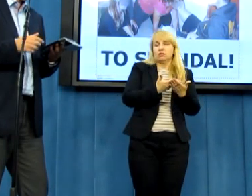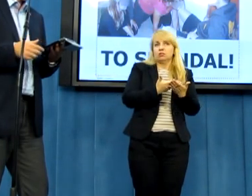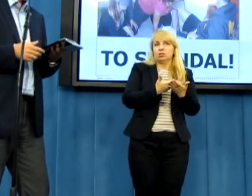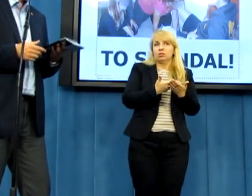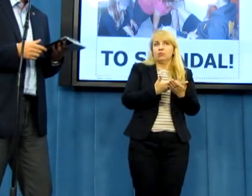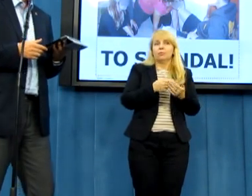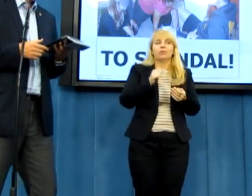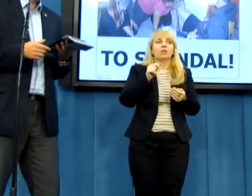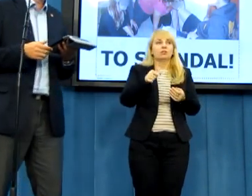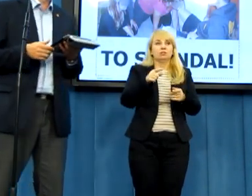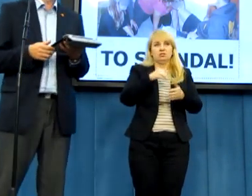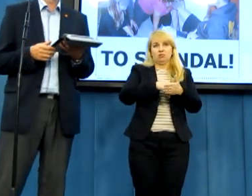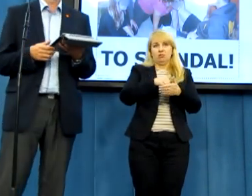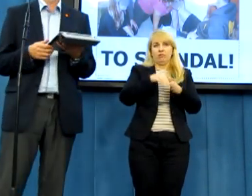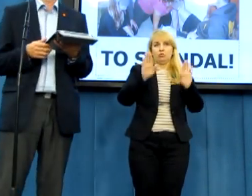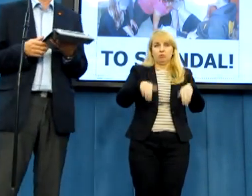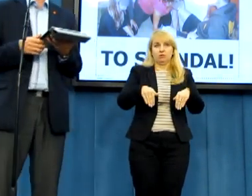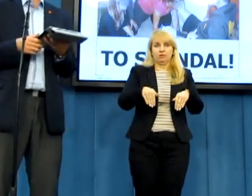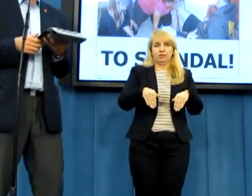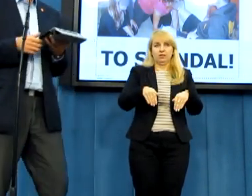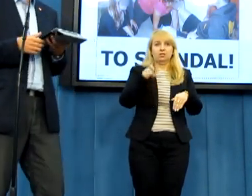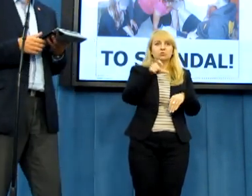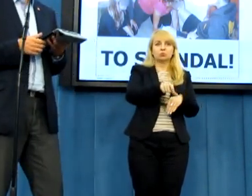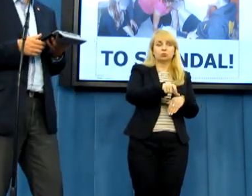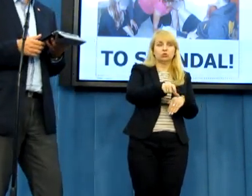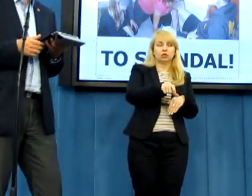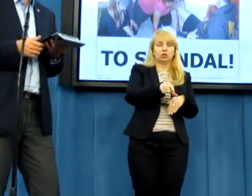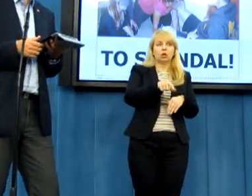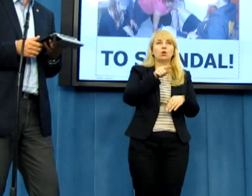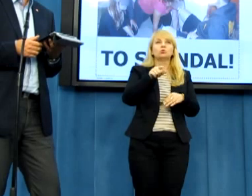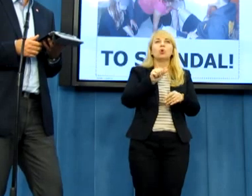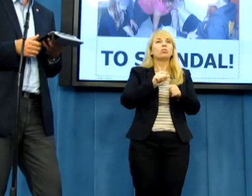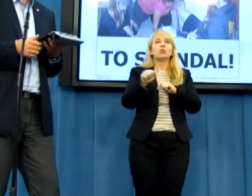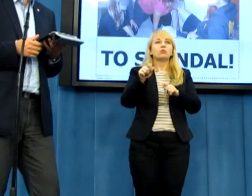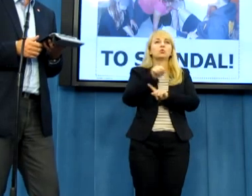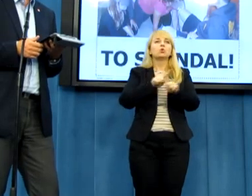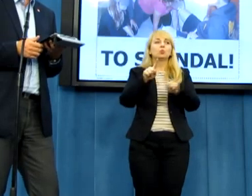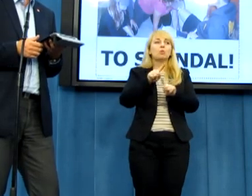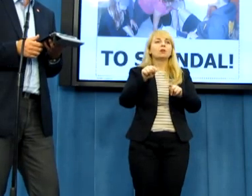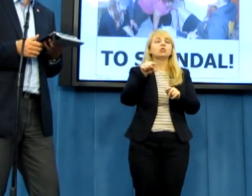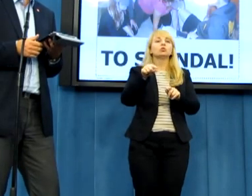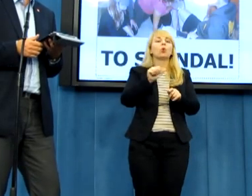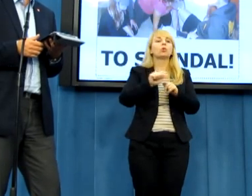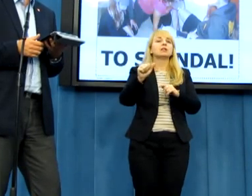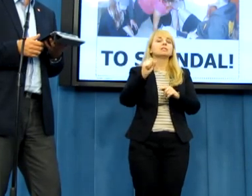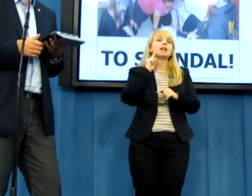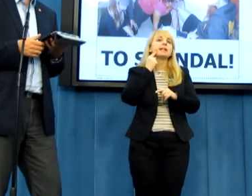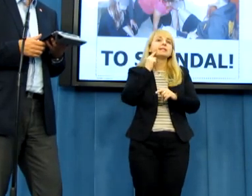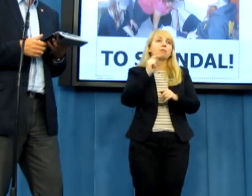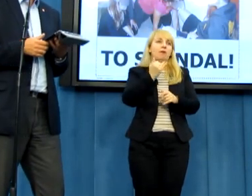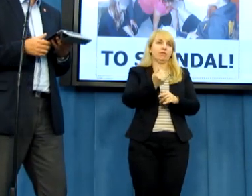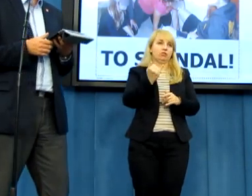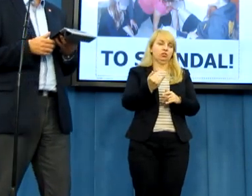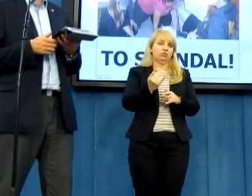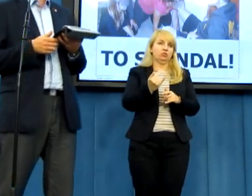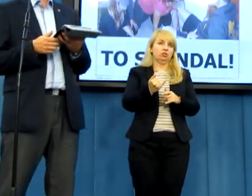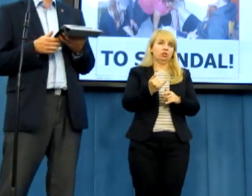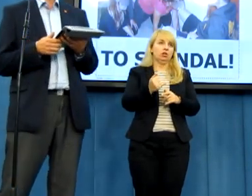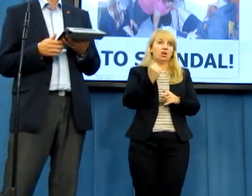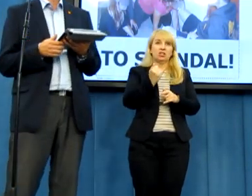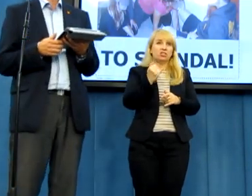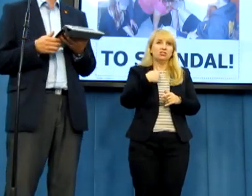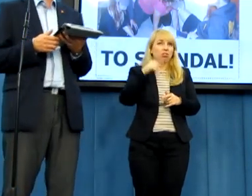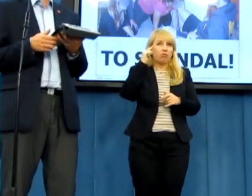tłumaczenie infantylne, iż tą zabawę wymyśliły dzieci jest nie na miejscu, bo to nie na